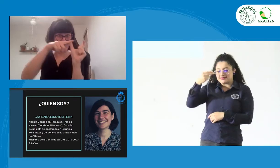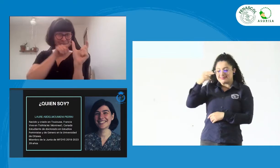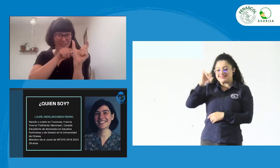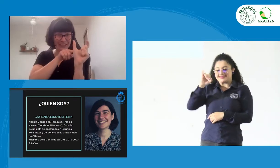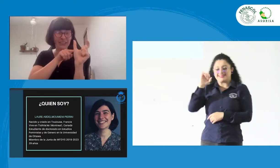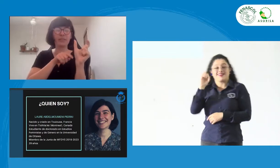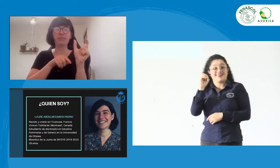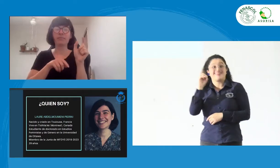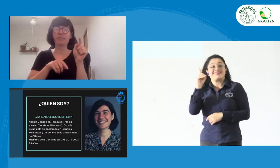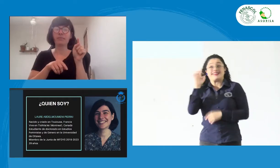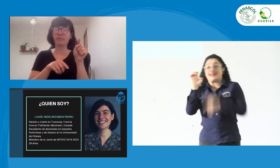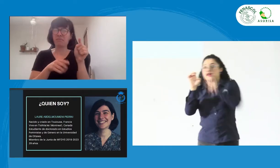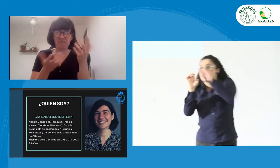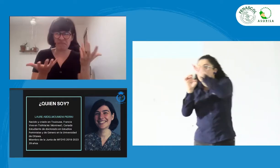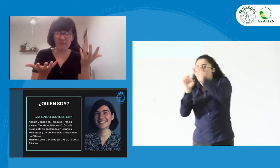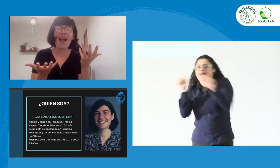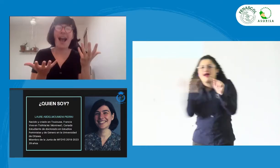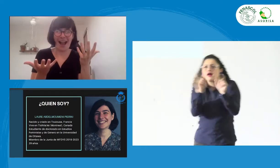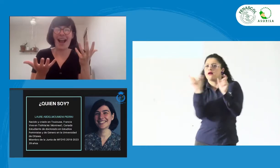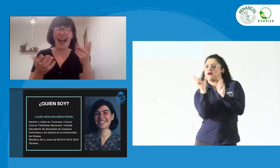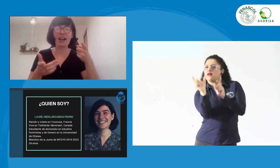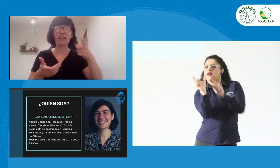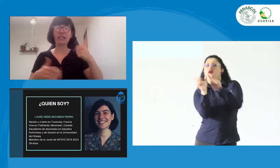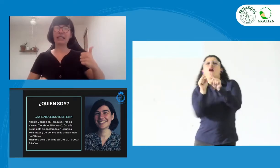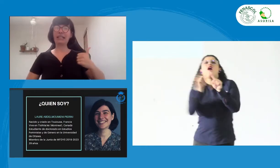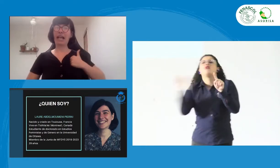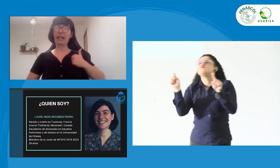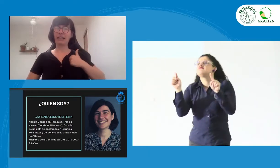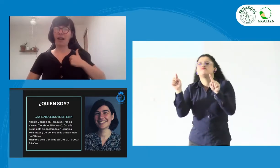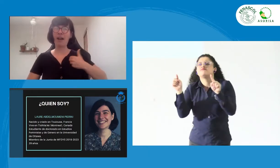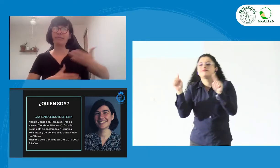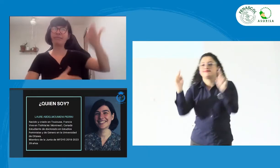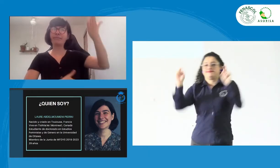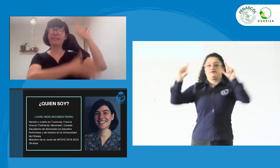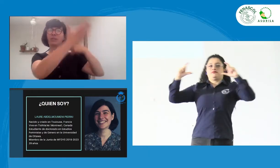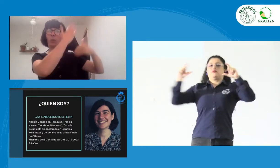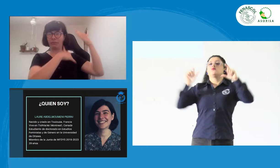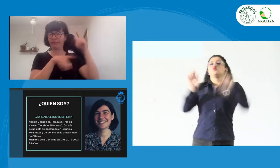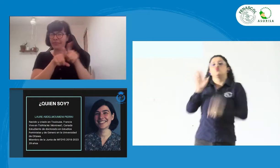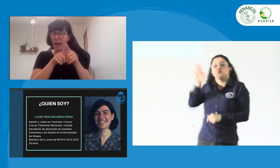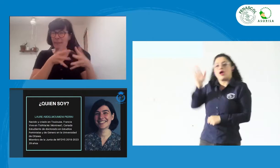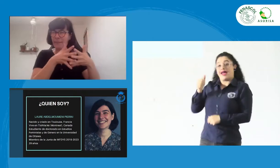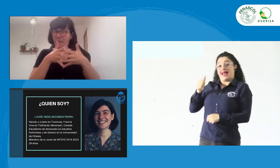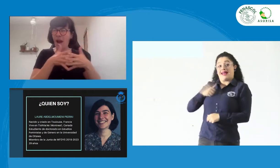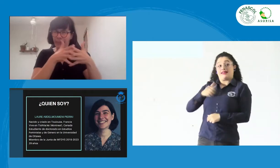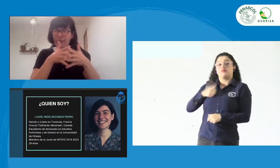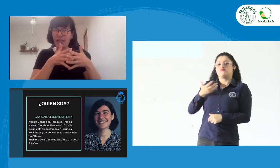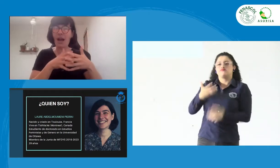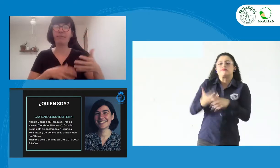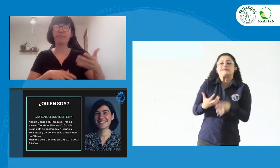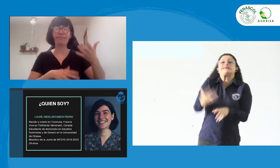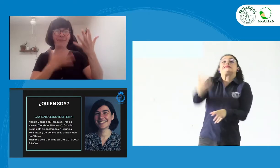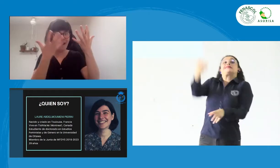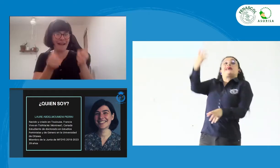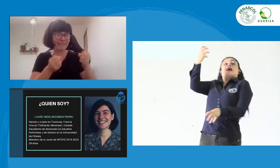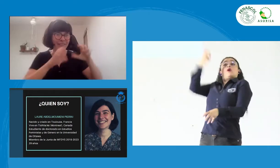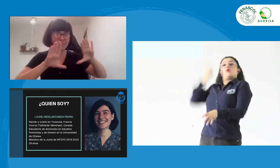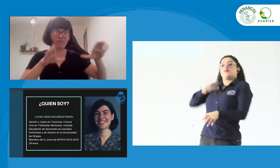Tiotia. ¿Qué quiere decir Tiotia? Entonces, anteriormente, aquí en Canadá, al igual que en Estados